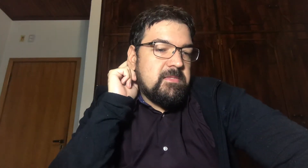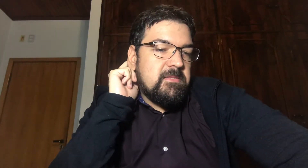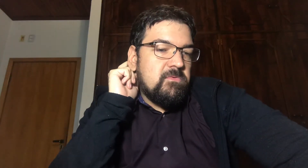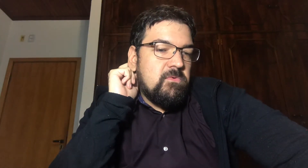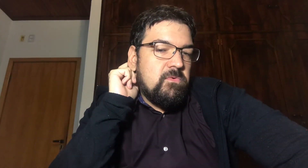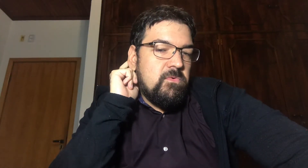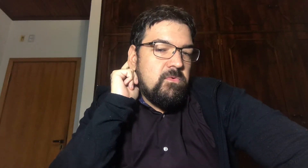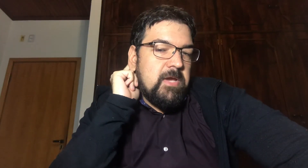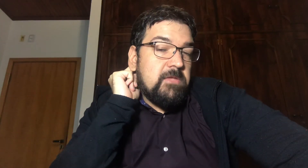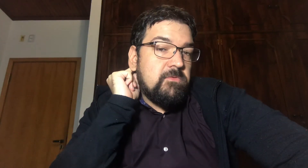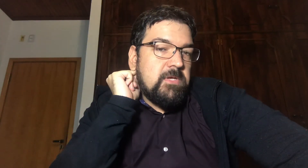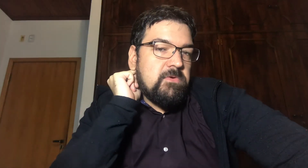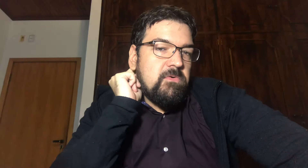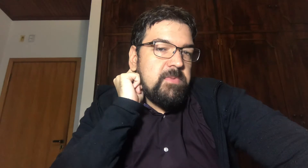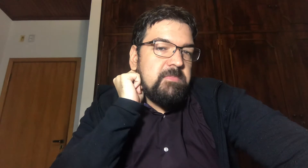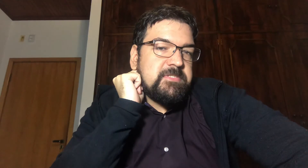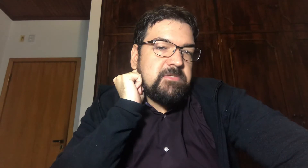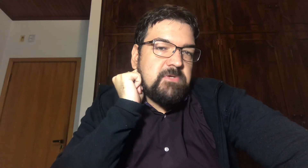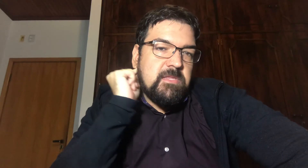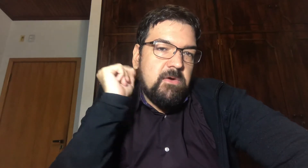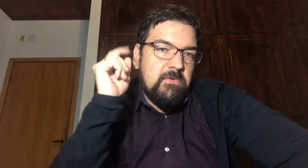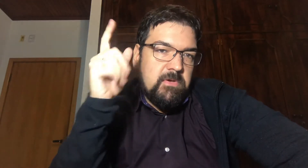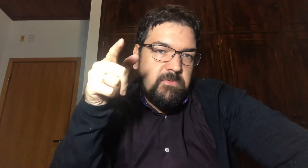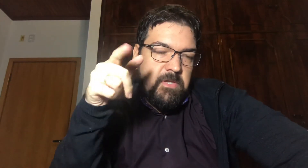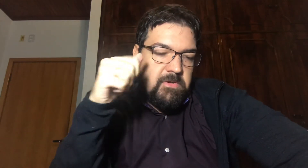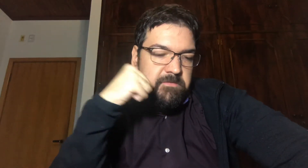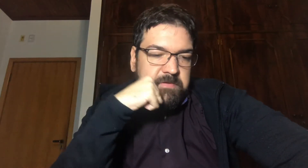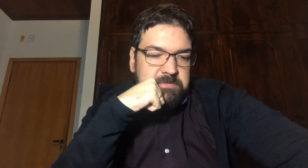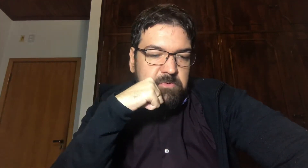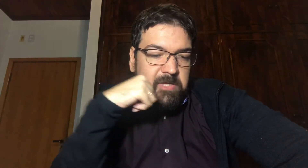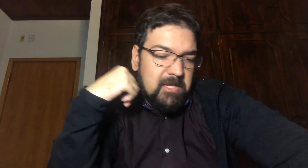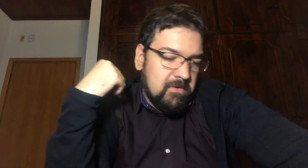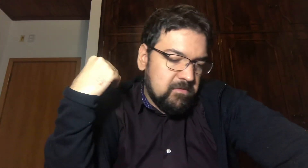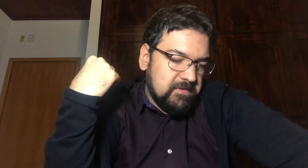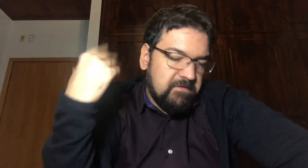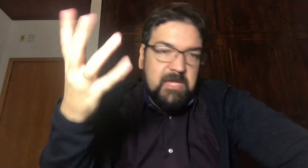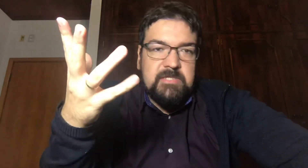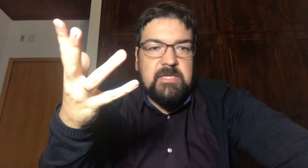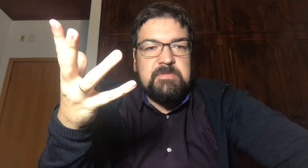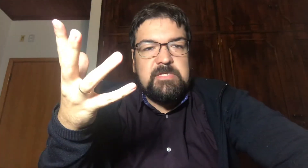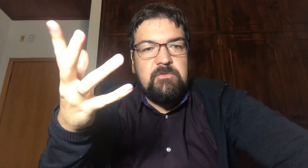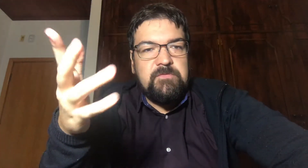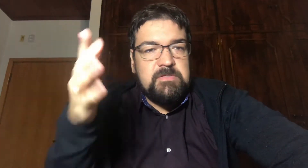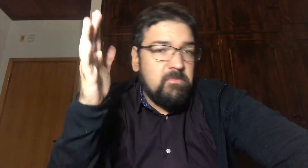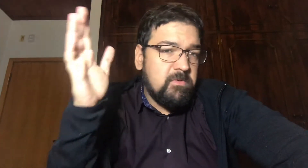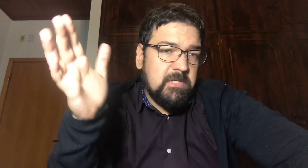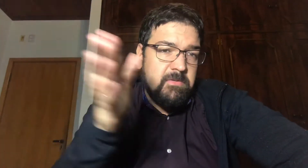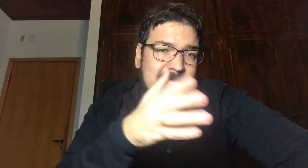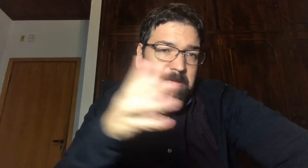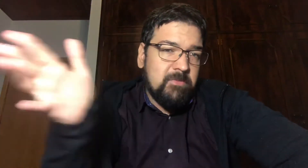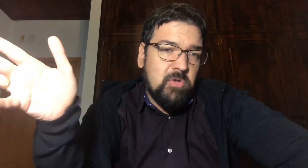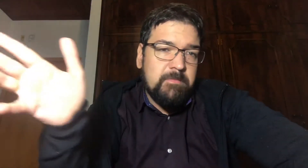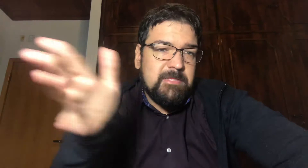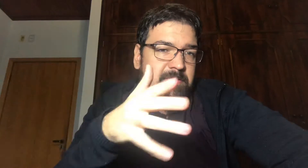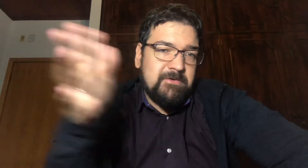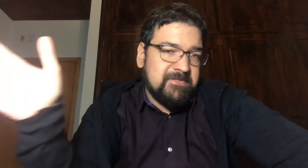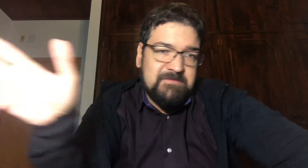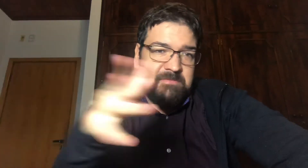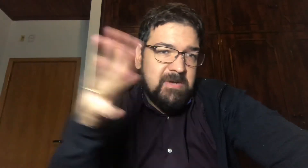Aí o Enio, o Enio acompanha bastante o canal Eu tenho ele no Facebook, inclusive quem quiser me seguir no Facebook E tá lá, meu nome é Daniel Esteves de